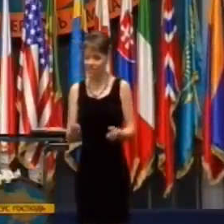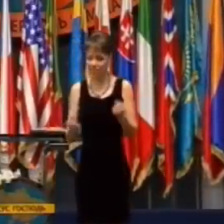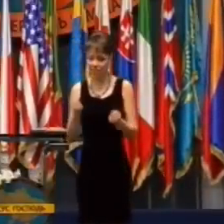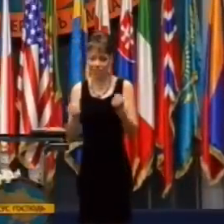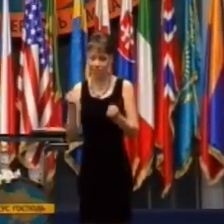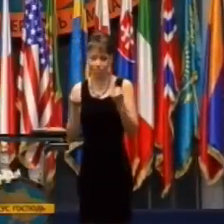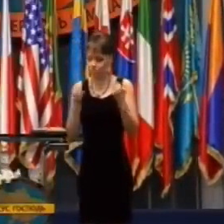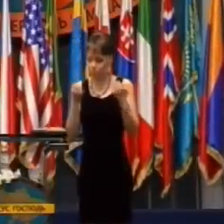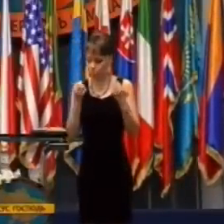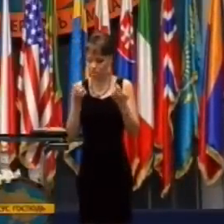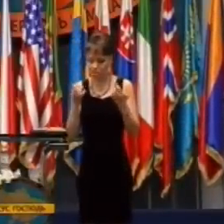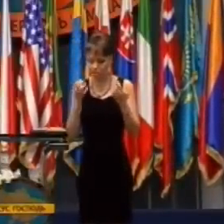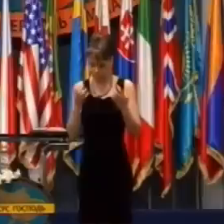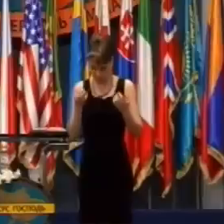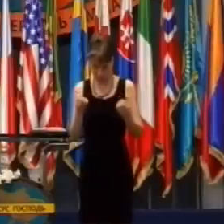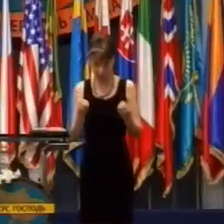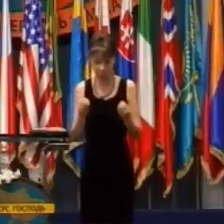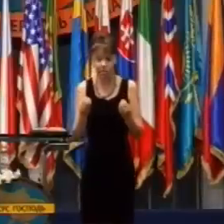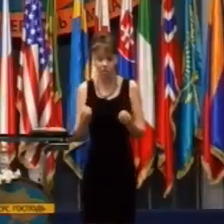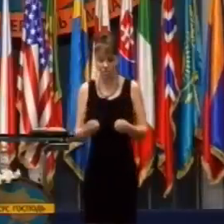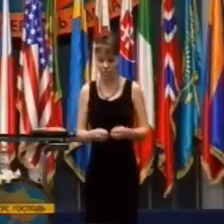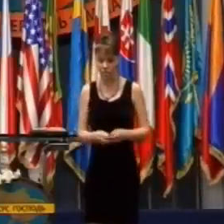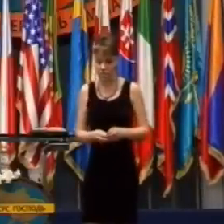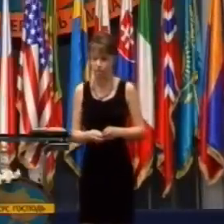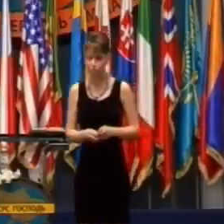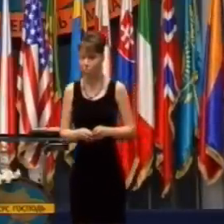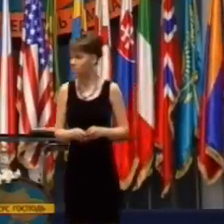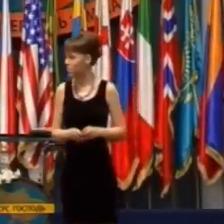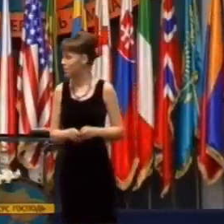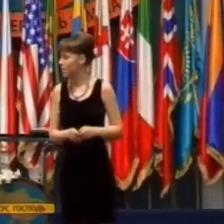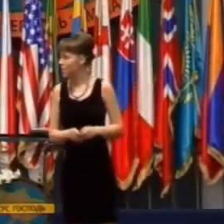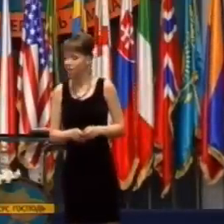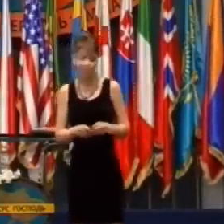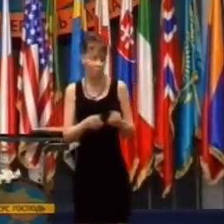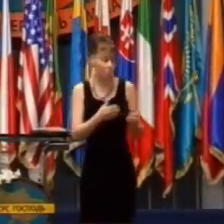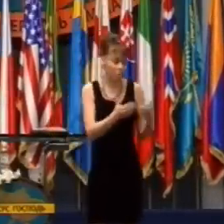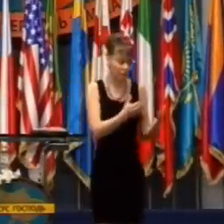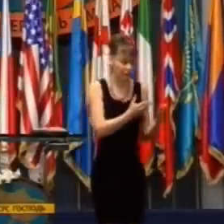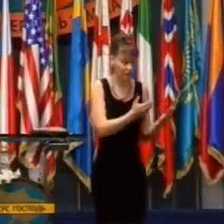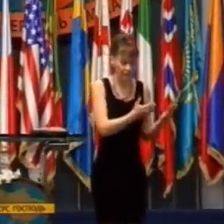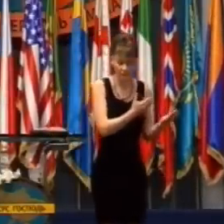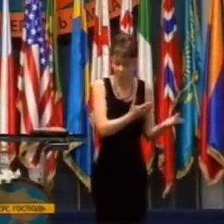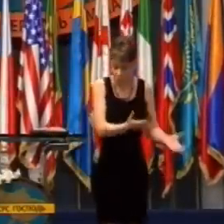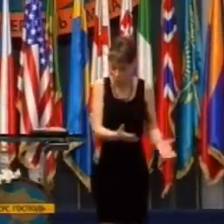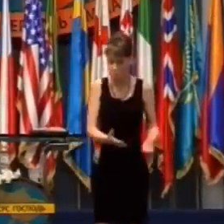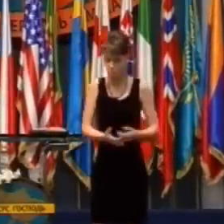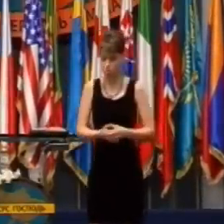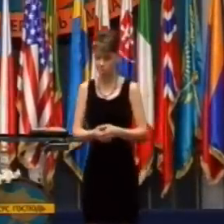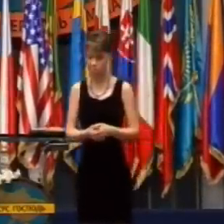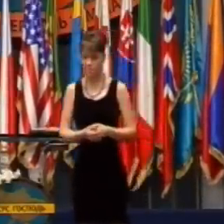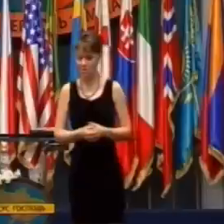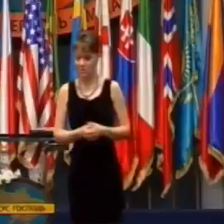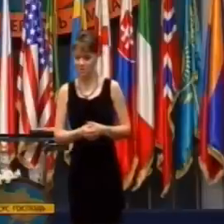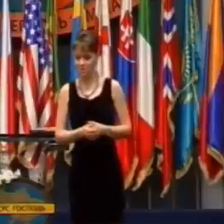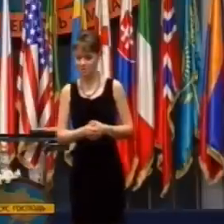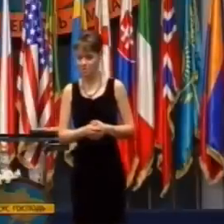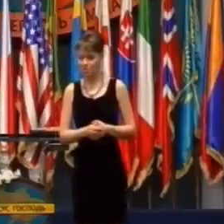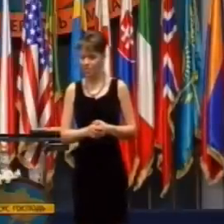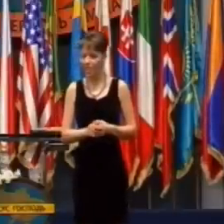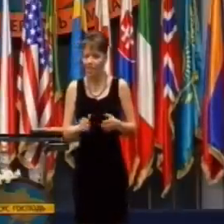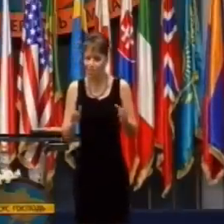bola potom z toho dosť nervózna a hovorila o tom druhým zdravotným sestrám.